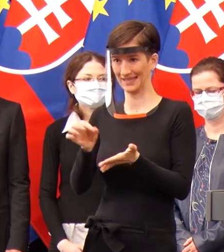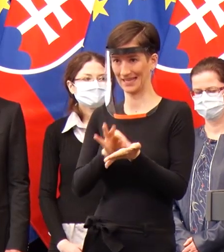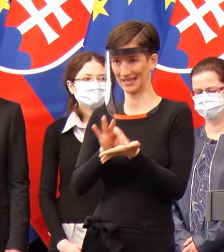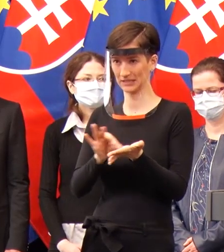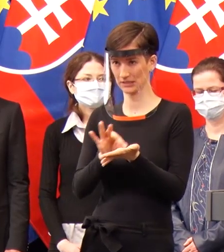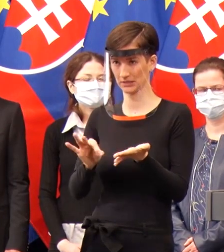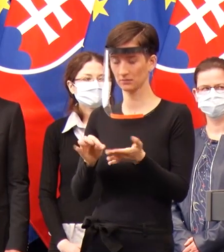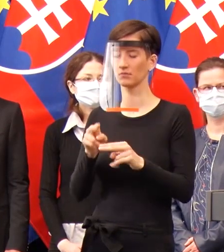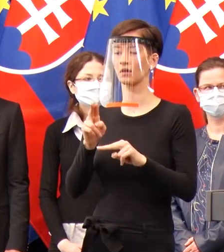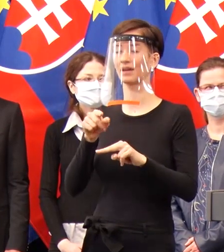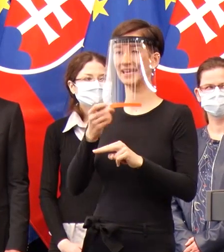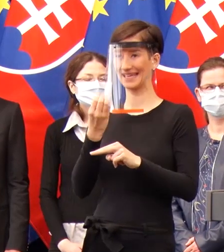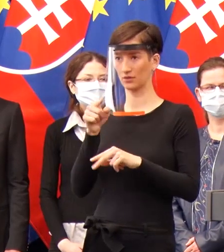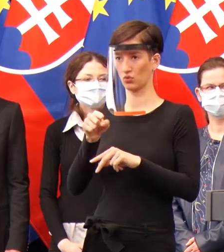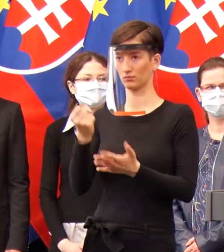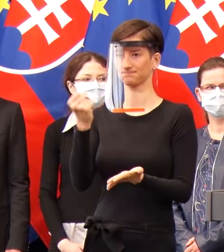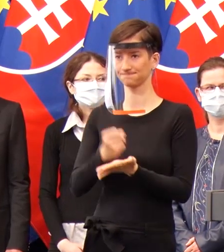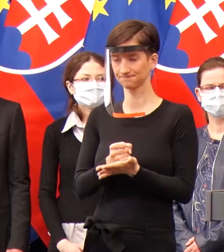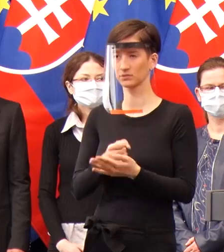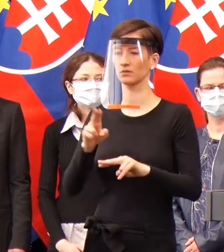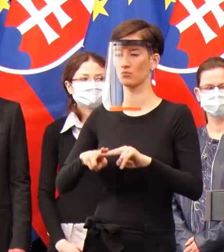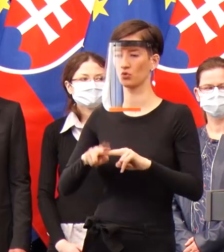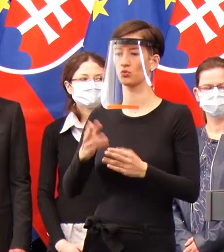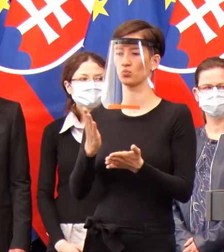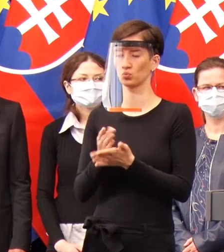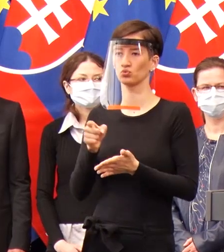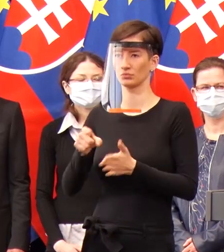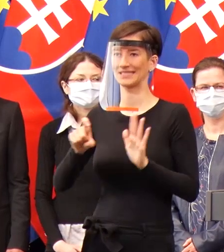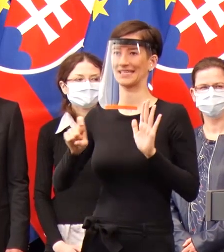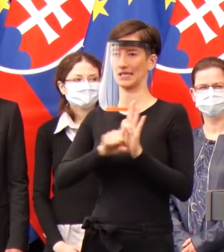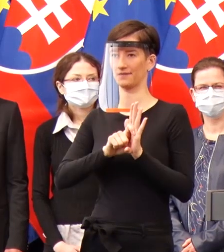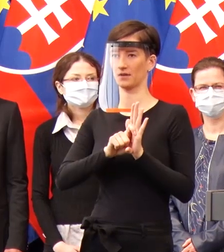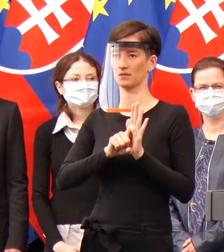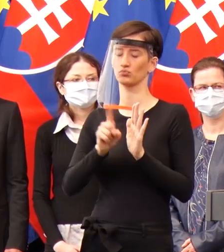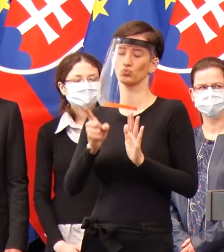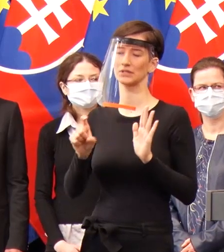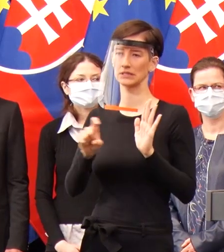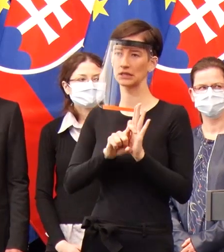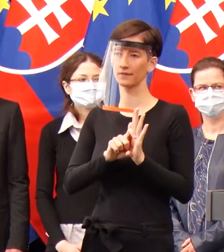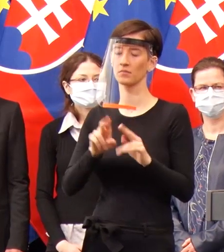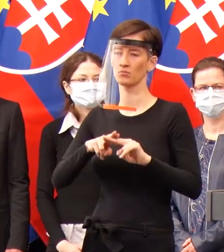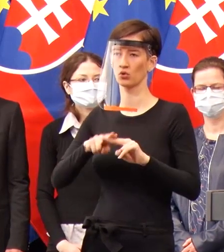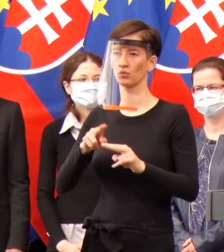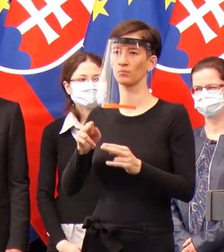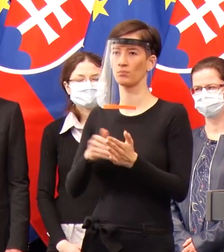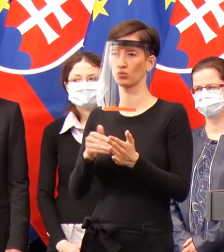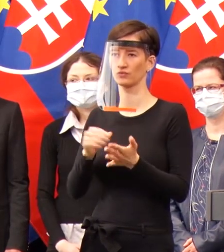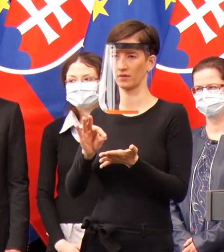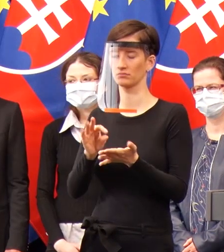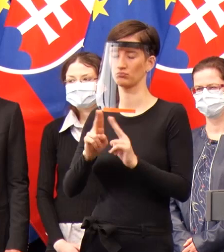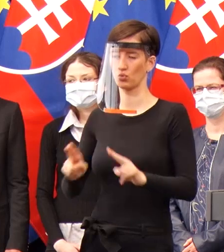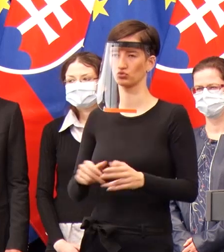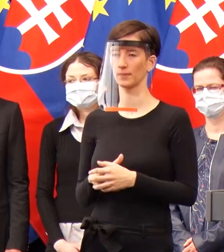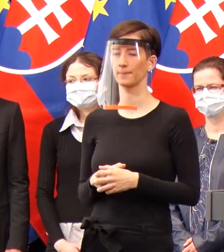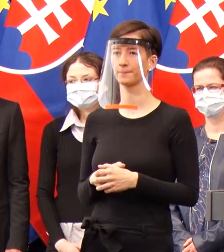validácie, tak potom bude fáza certifikácia, aby tento test mal riadnu certifikáciu a potom mohol byť používaný. Aký je časový